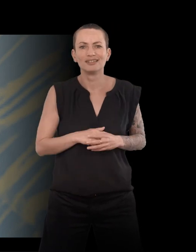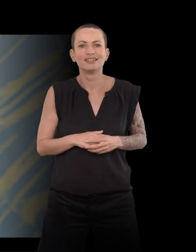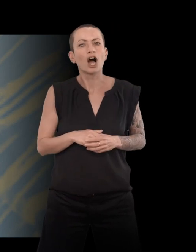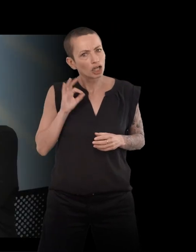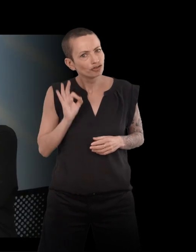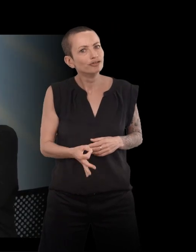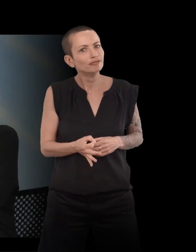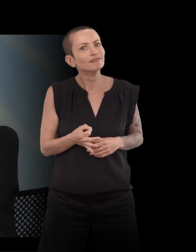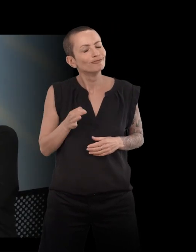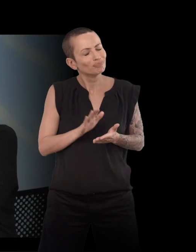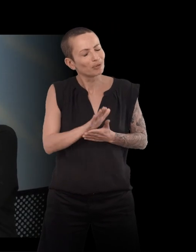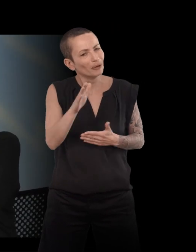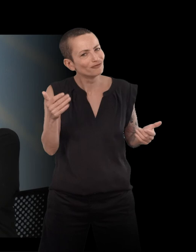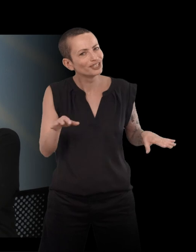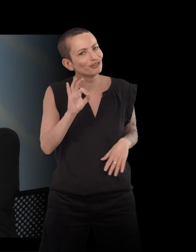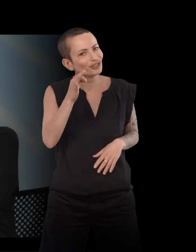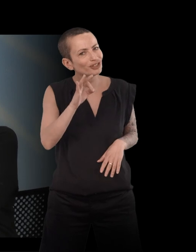Ah oui, c'est une promesse. Je le retiens.